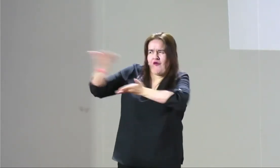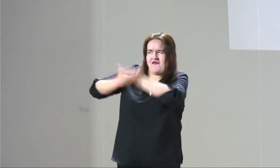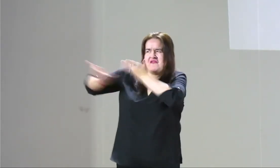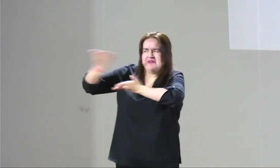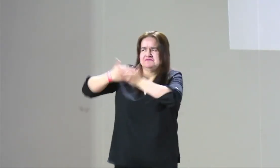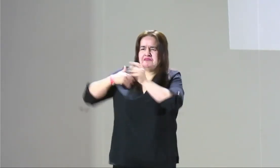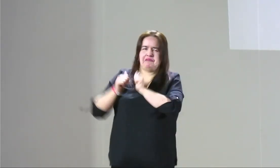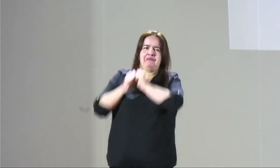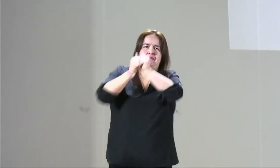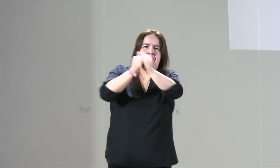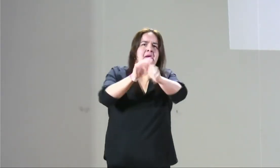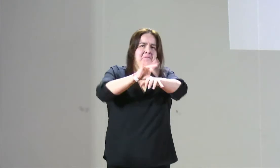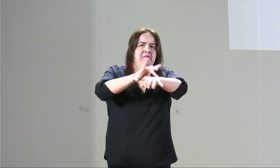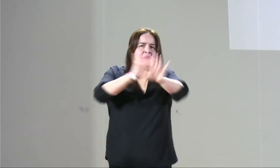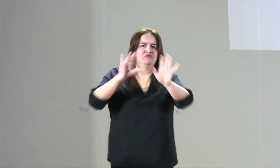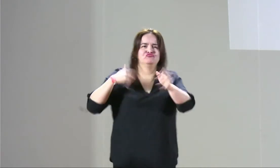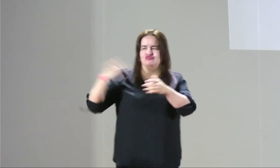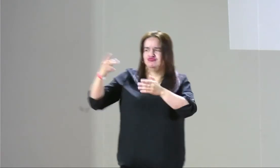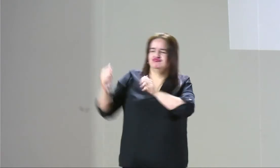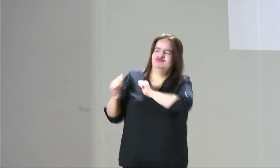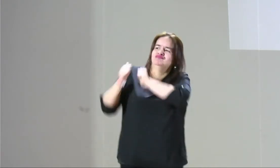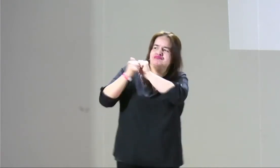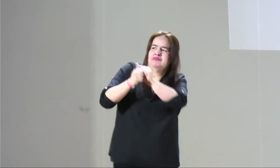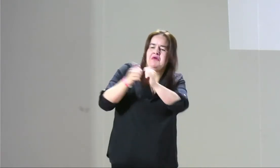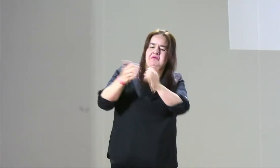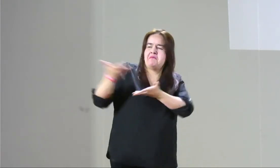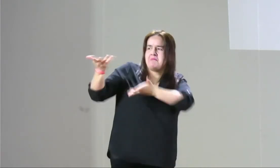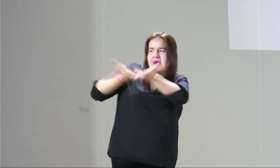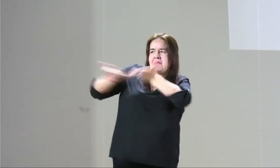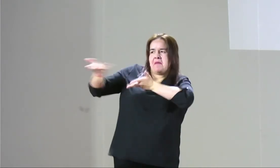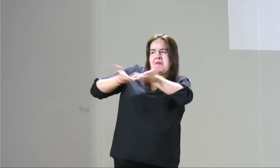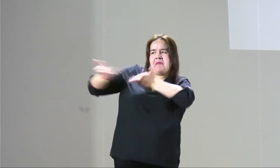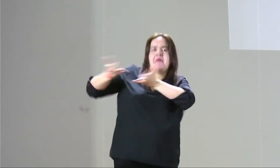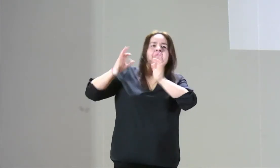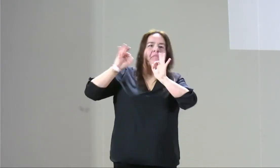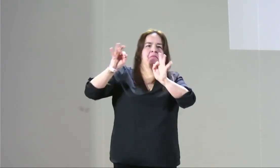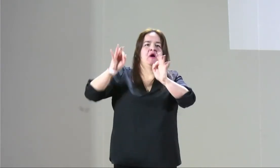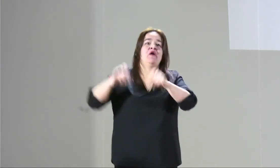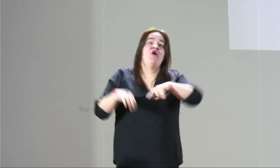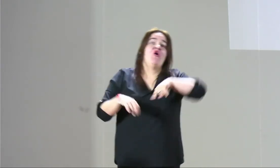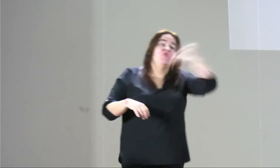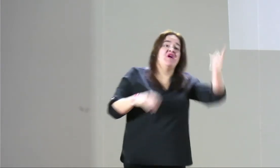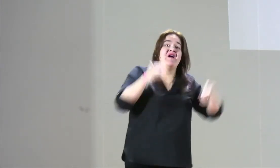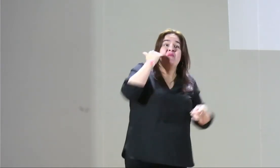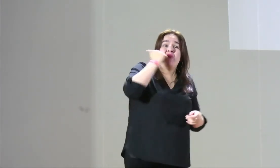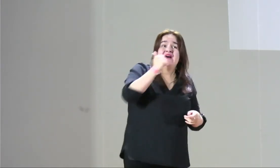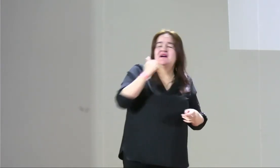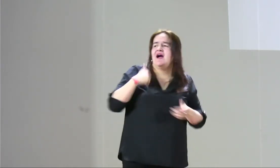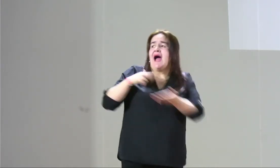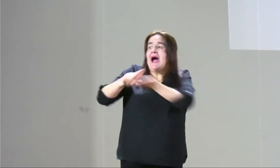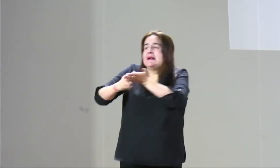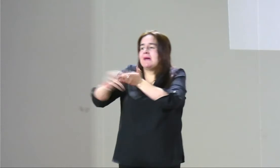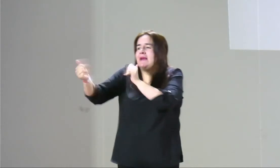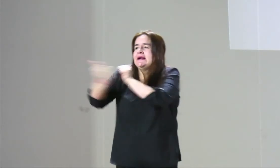de las mujeres a nivel nacional, entonces a veces yo digo, bueno, yo voy con una persona con la que tengo confianza, vamos, hacemos la retroalimentación,